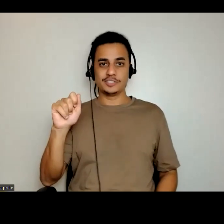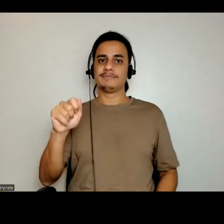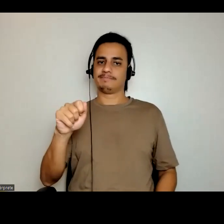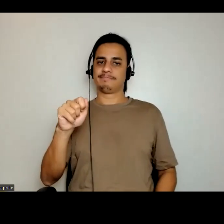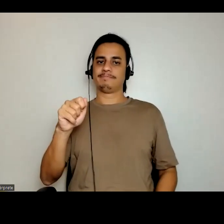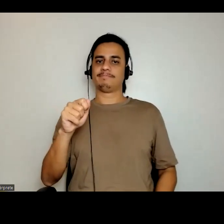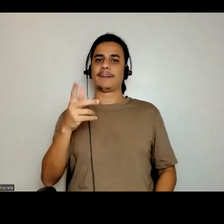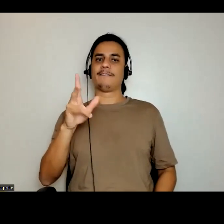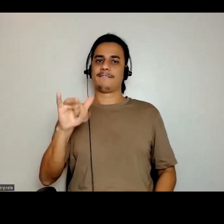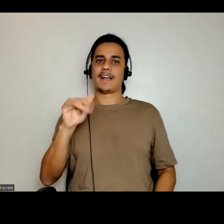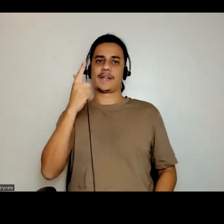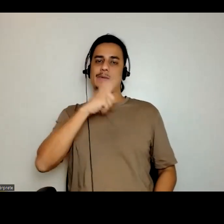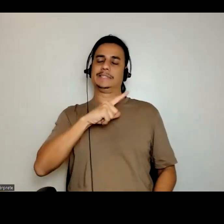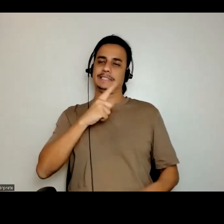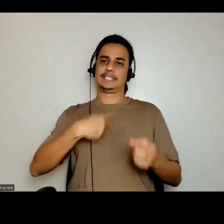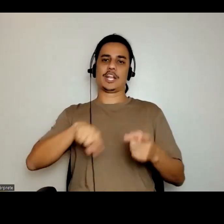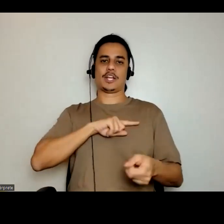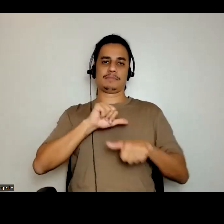Eu fico por aí. Obrigado, meu gente.